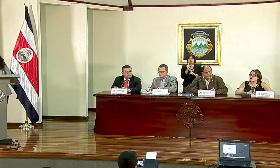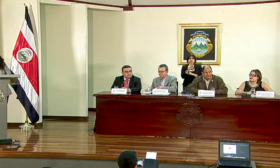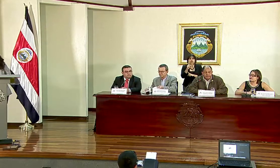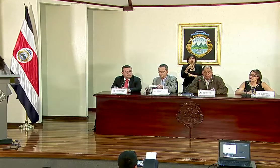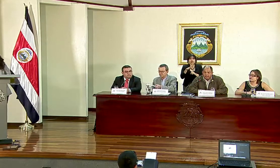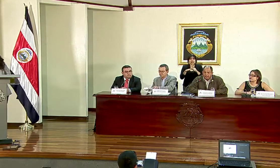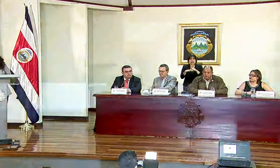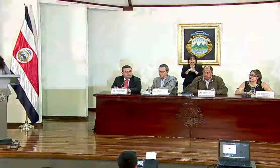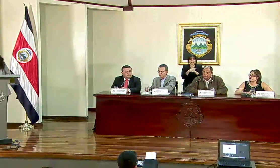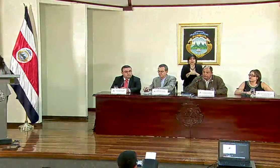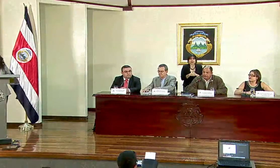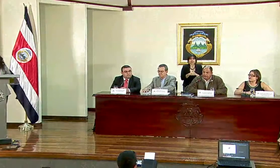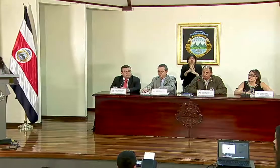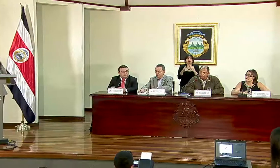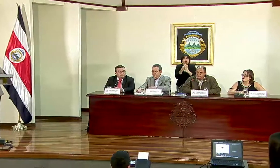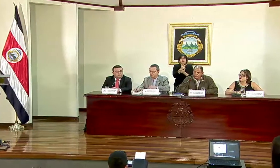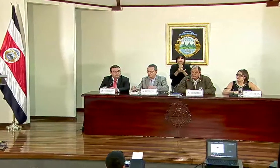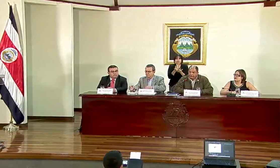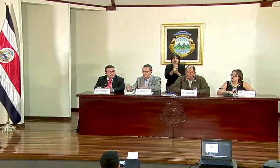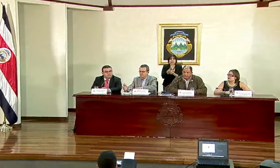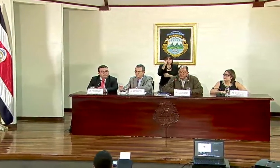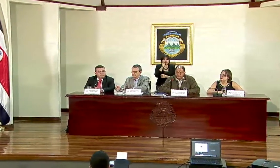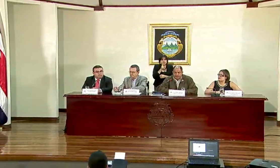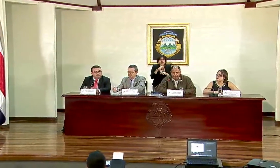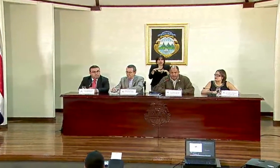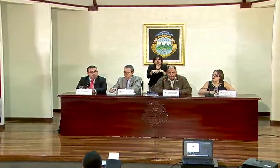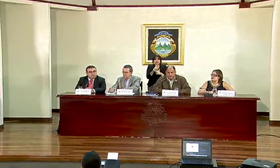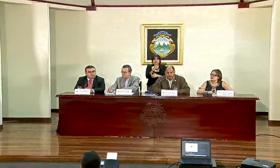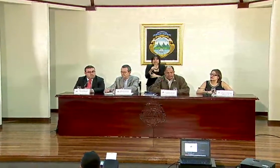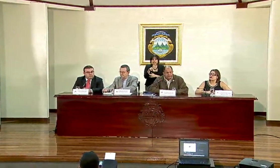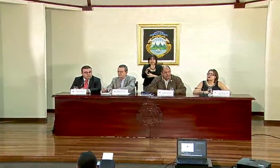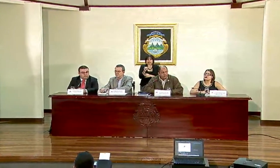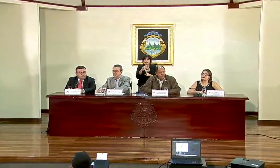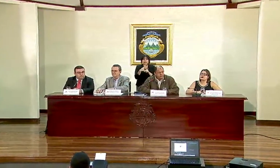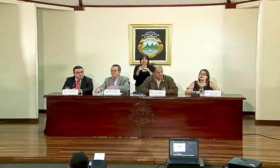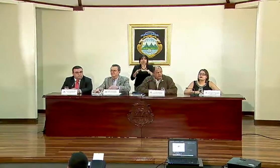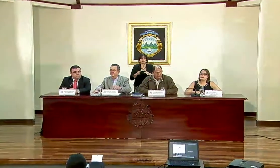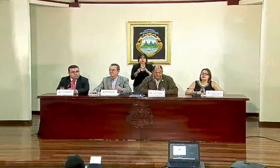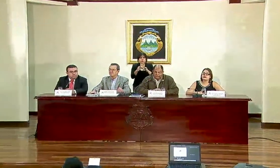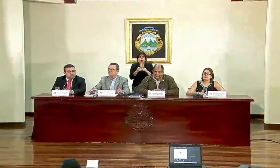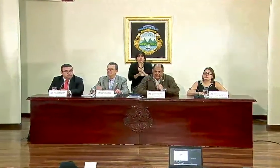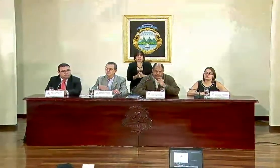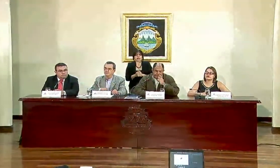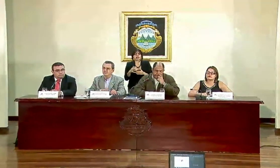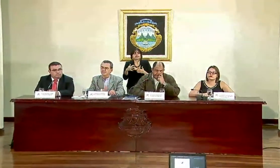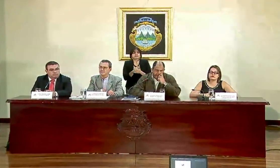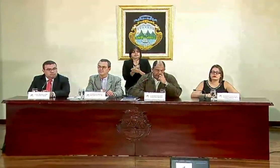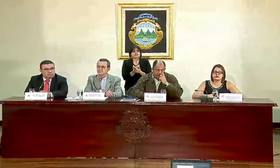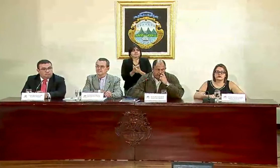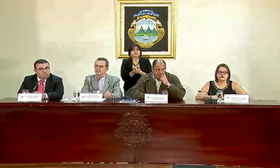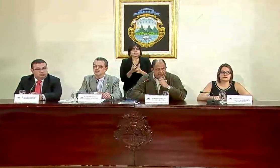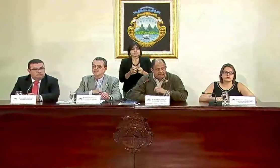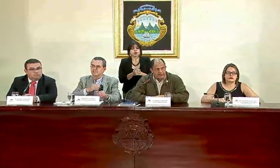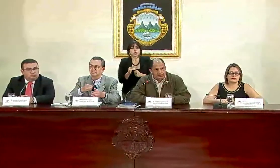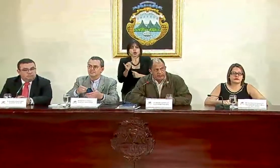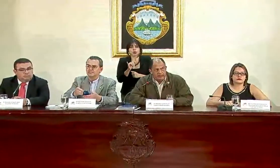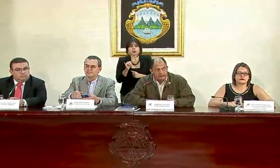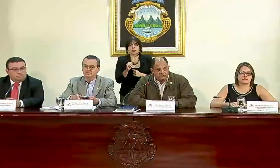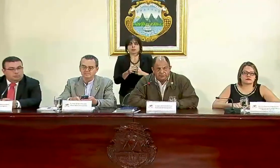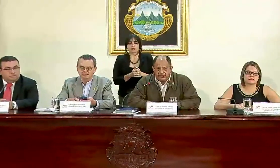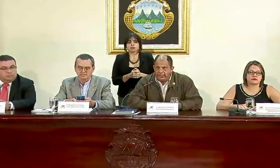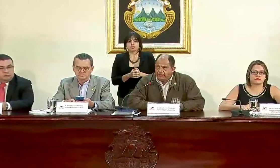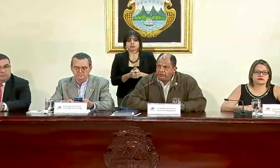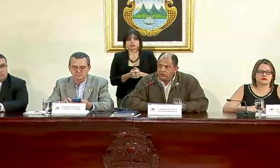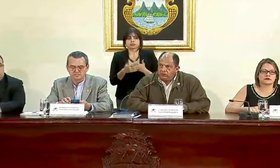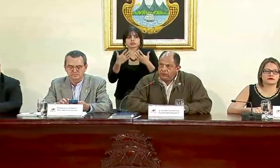alerta amarilla en toda la provincia de Limón, los cantones de Sarapiquí y Turrialba. Desafortunadamente, tal y como se